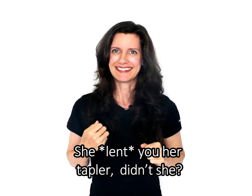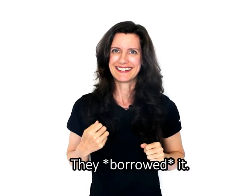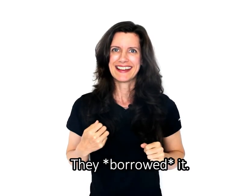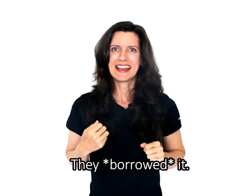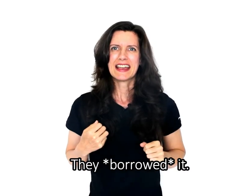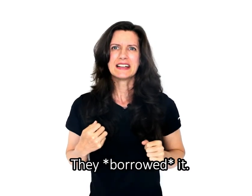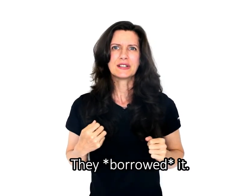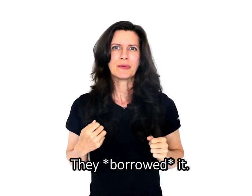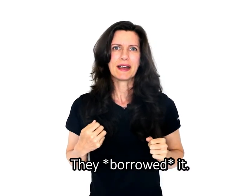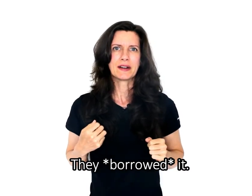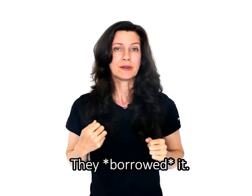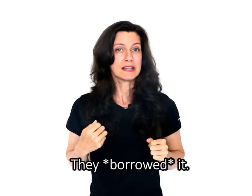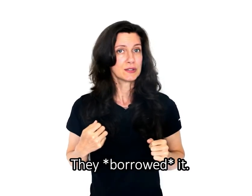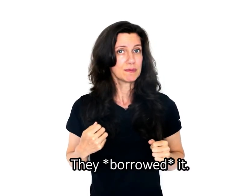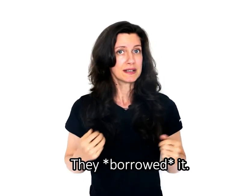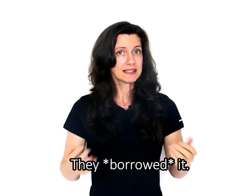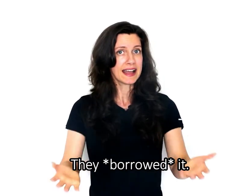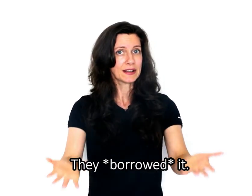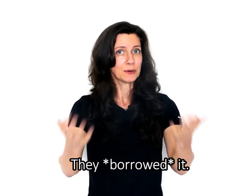Eles tomaram isto emprestado.